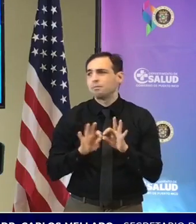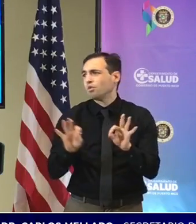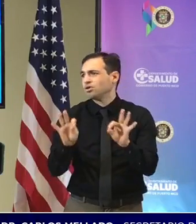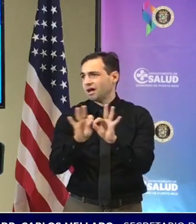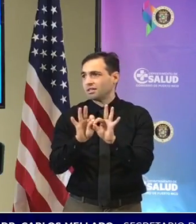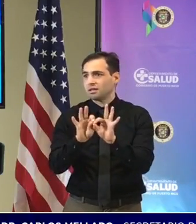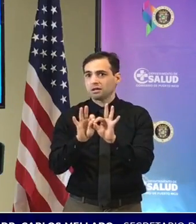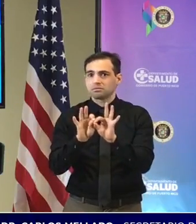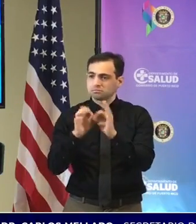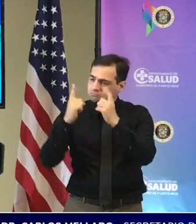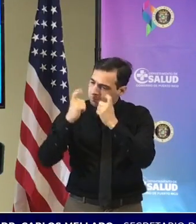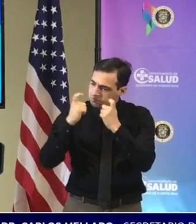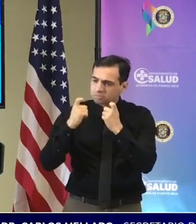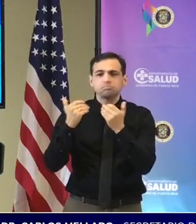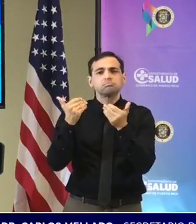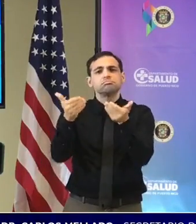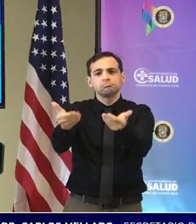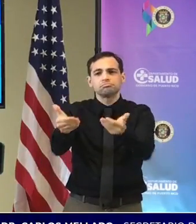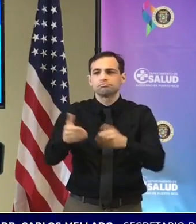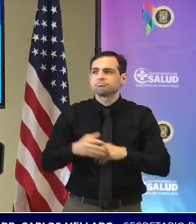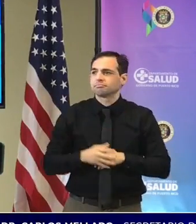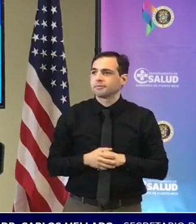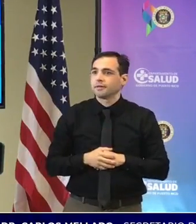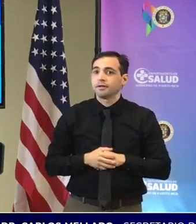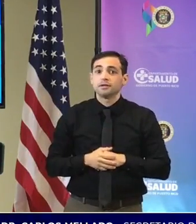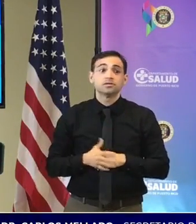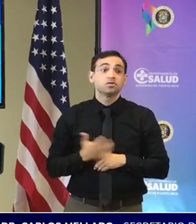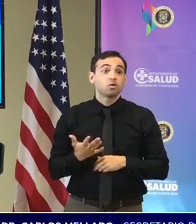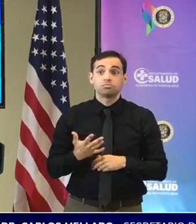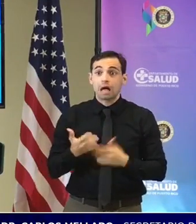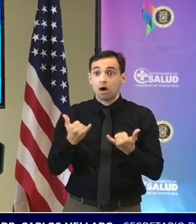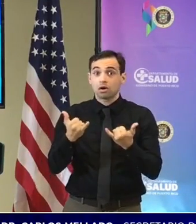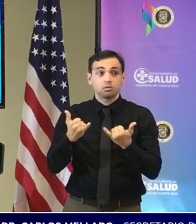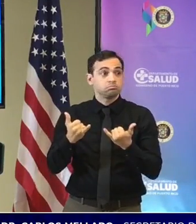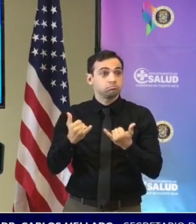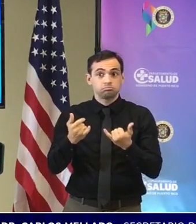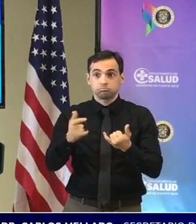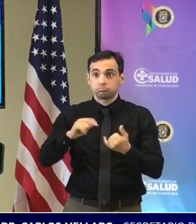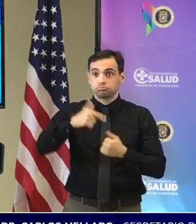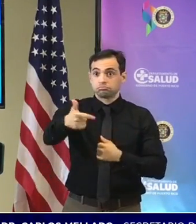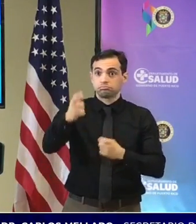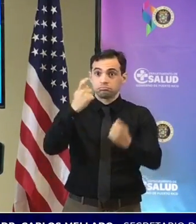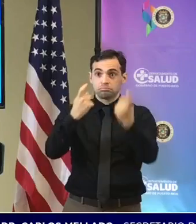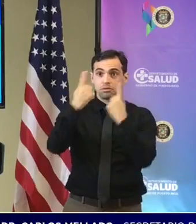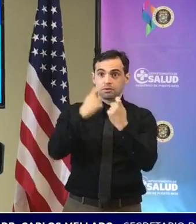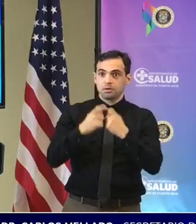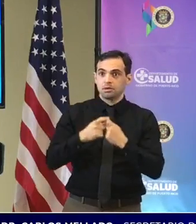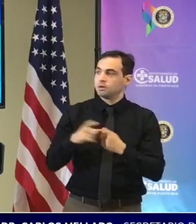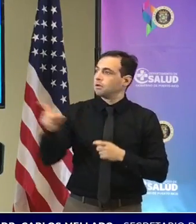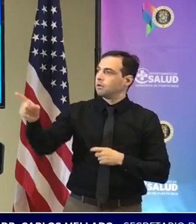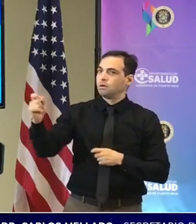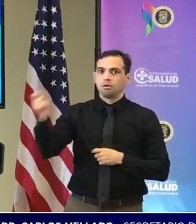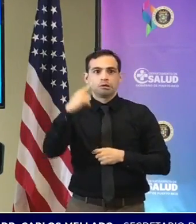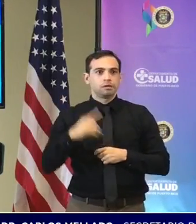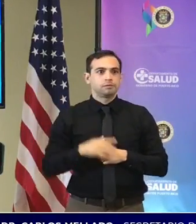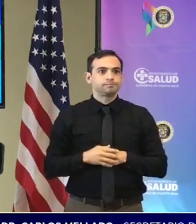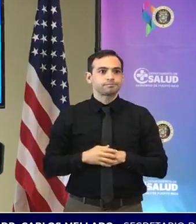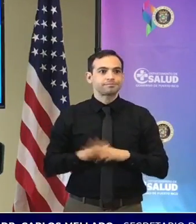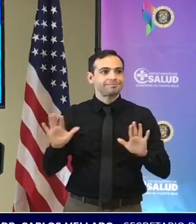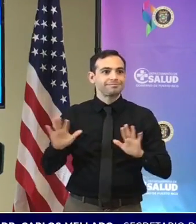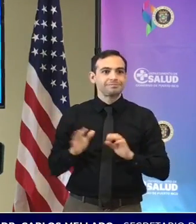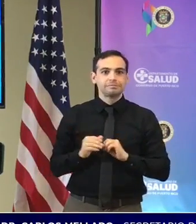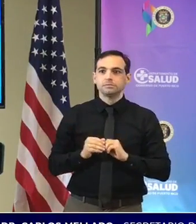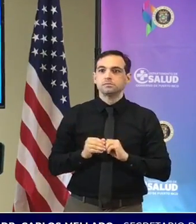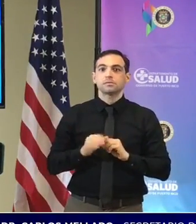realicemos la prueba así que con eso pues ya tenemos las preguntas buenas tardes compañeros